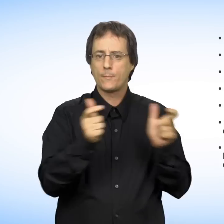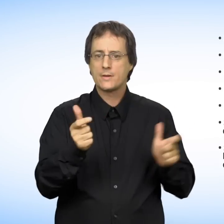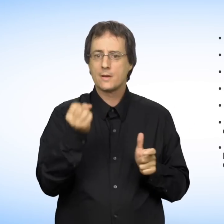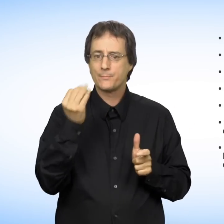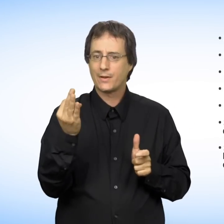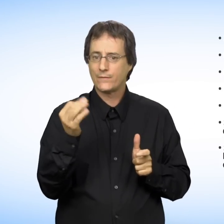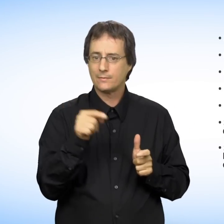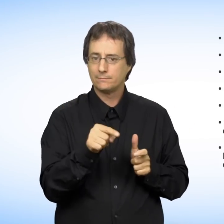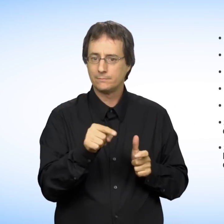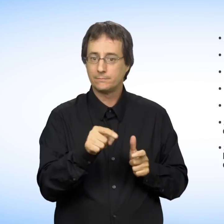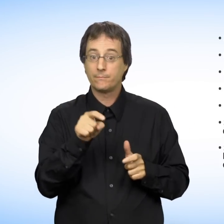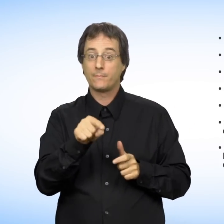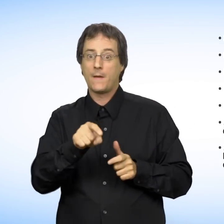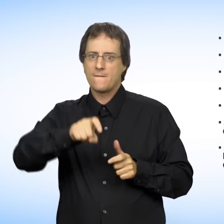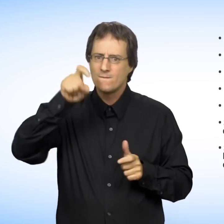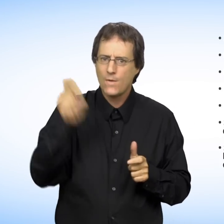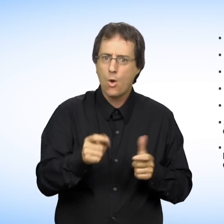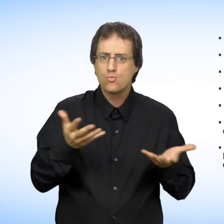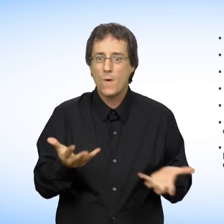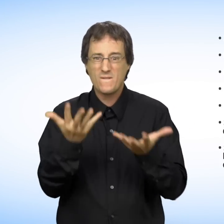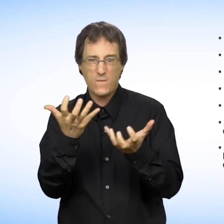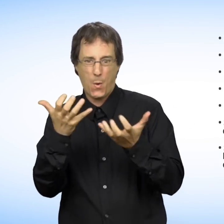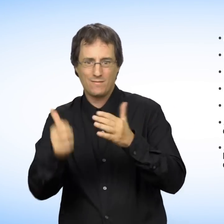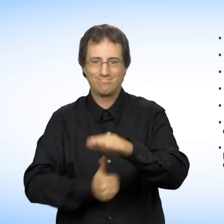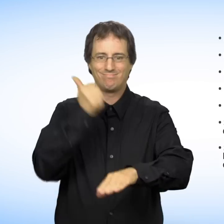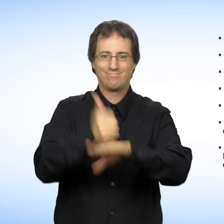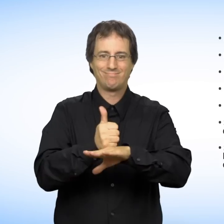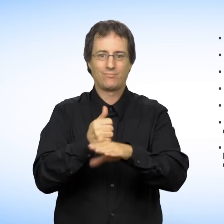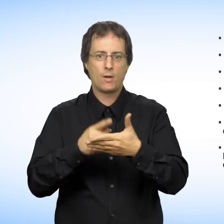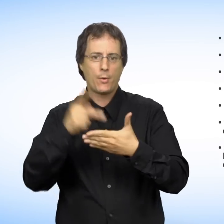qui doivent ou veulent implanter un programme d'accès à l'égalité.